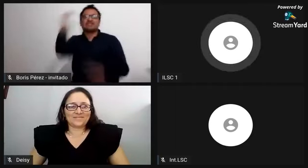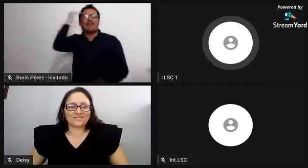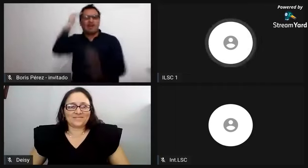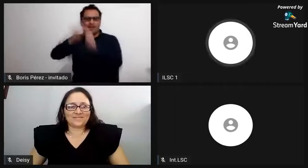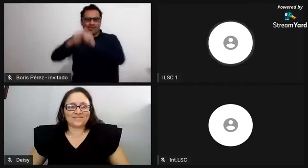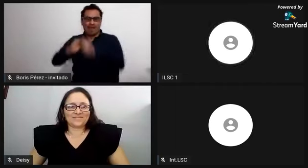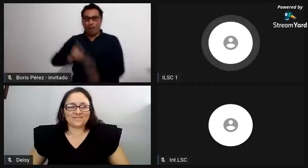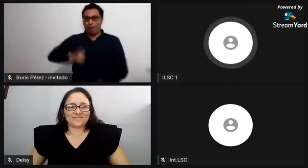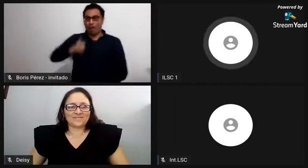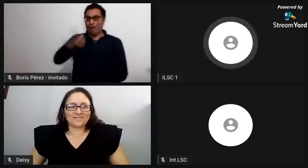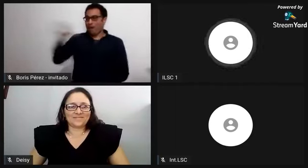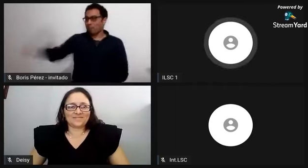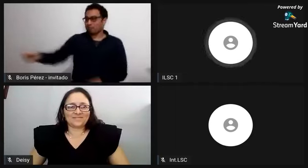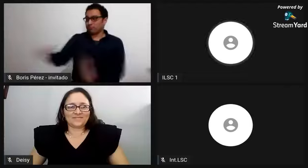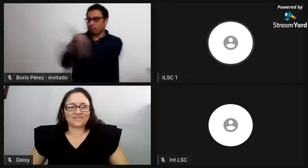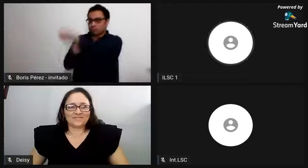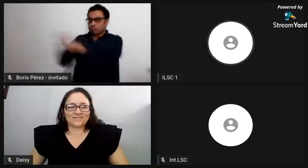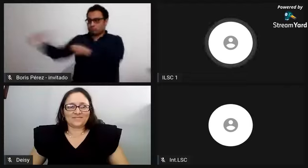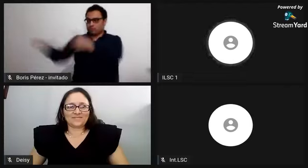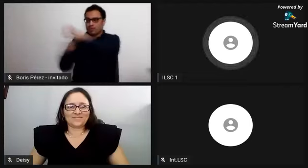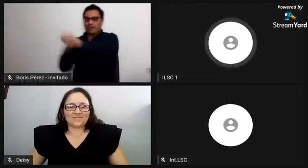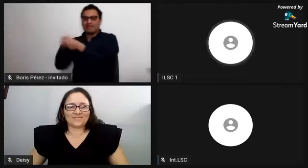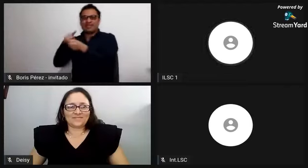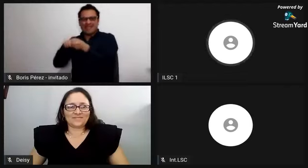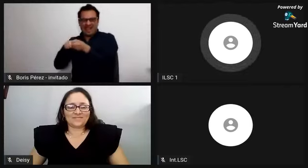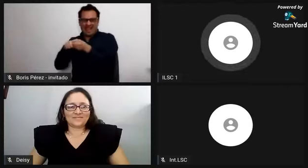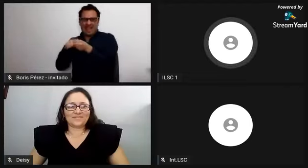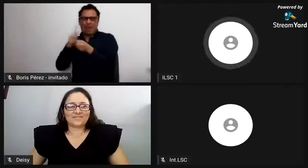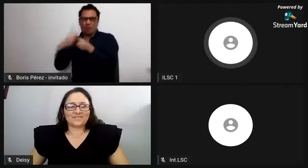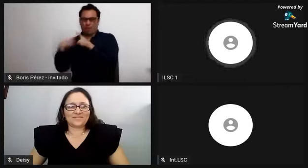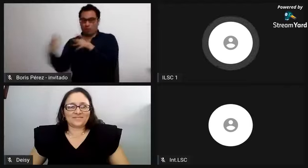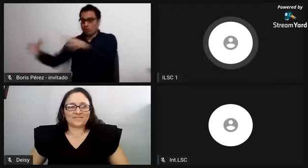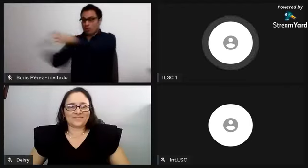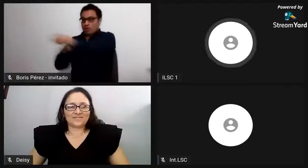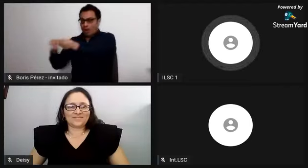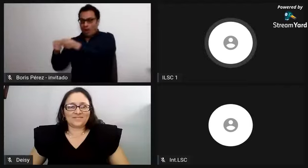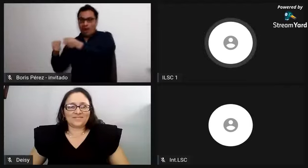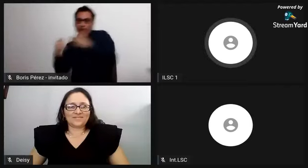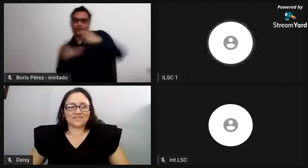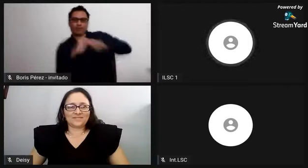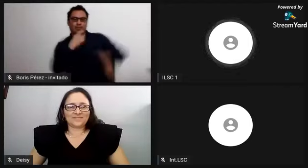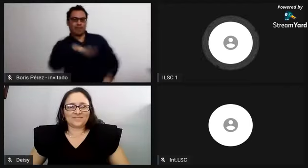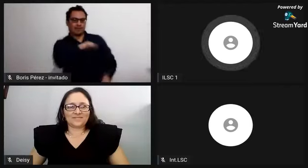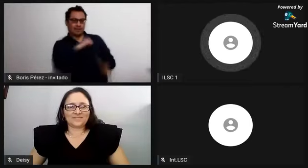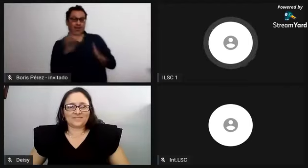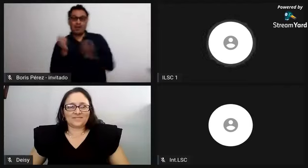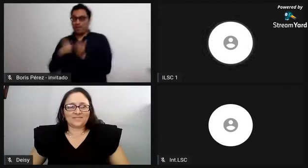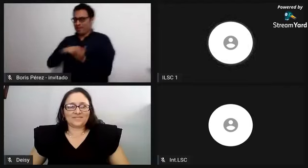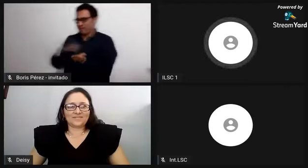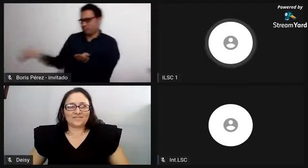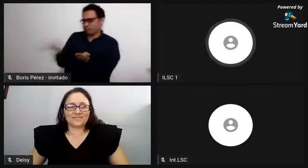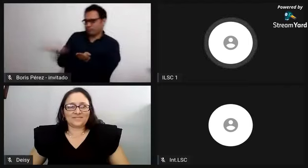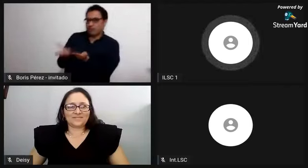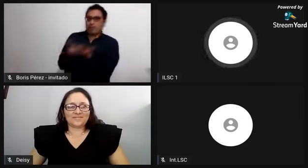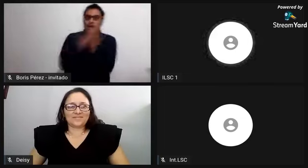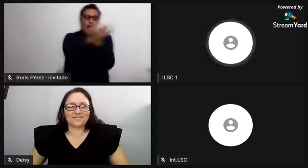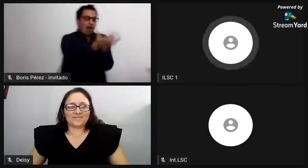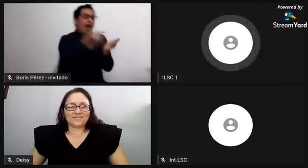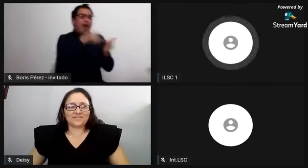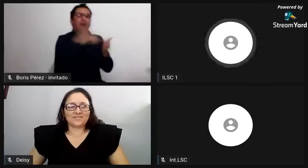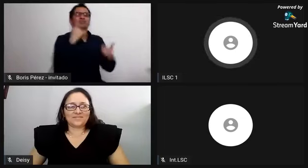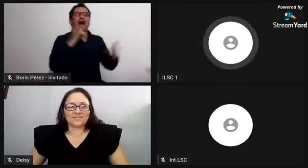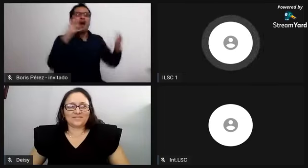empieza a darse todo el tema de colonización del territorio americano, entonces ellos son convocados y son traídos acá